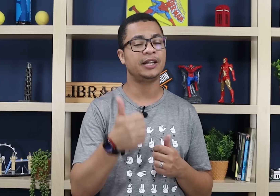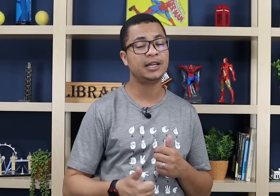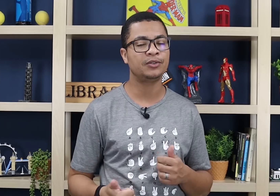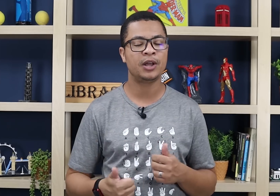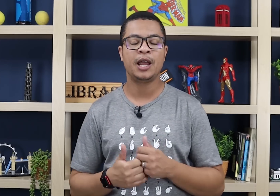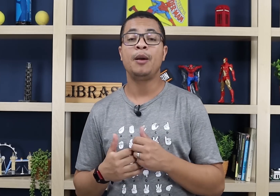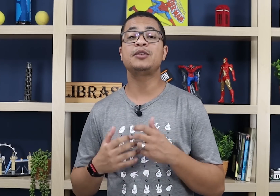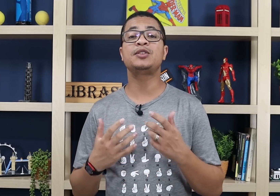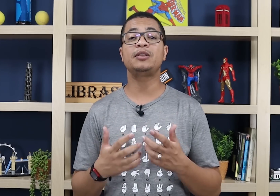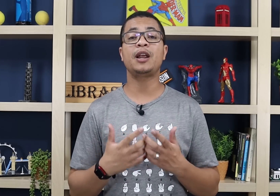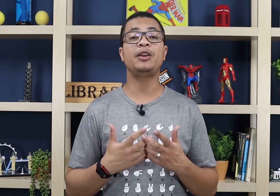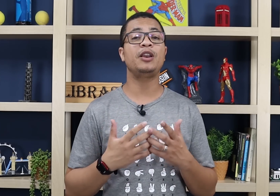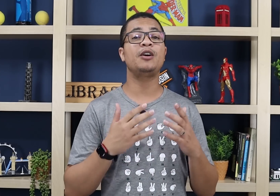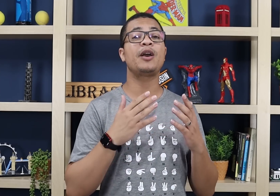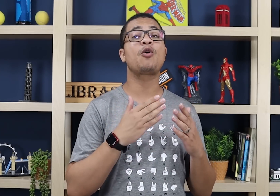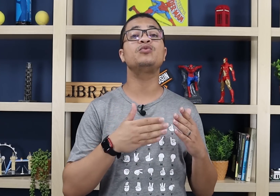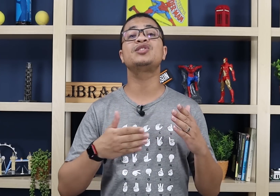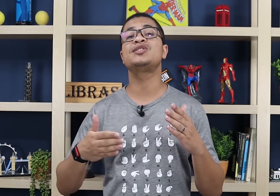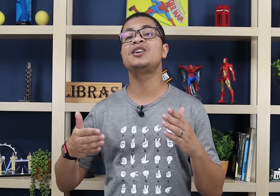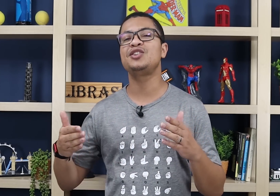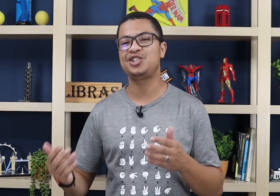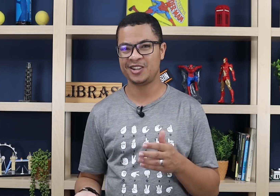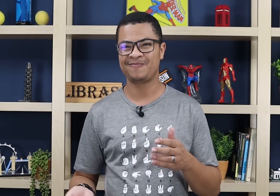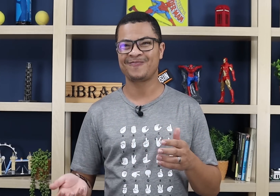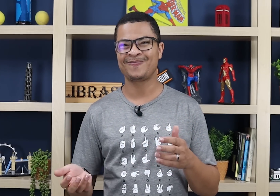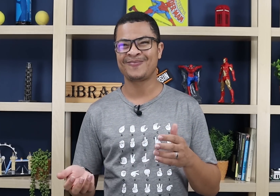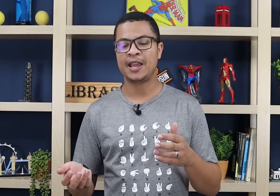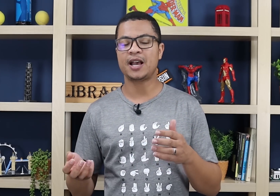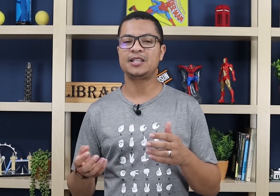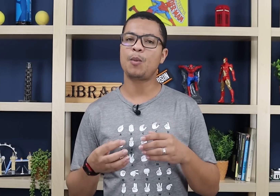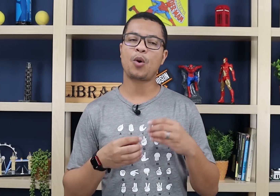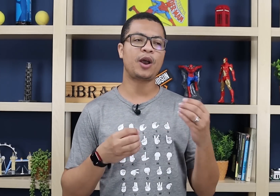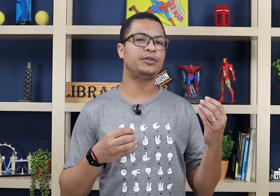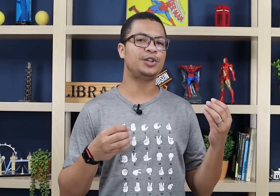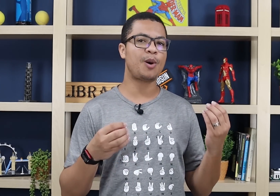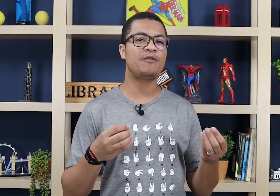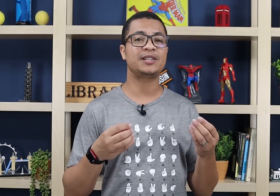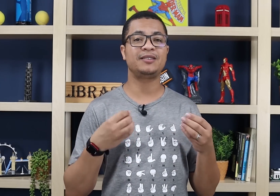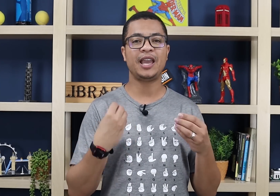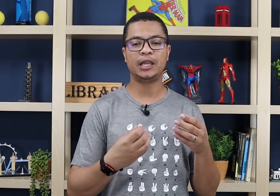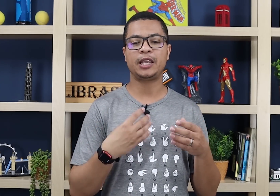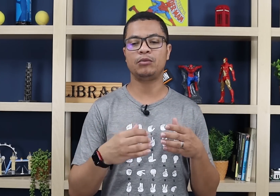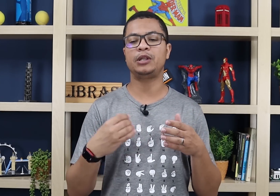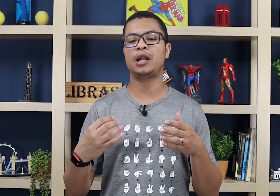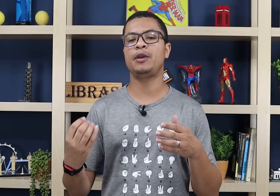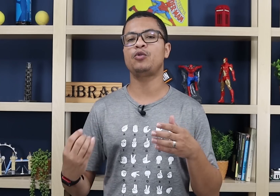treinando. Mas o seu treinamento, ele não é constante. E assim como qualquer outro idioma, você tem que ter um treinamento